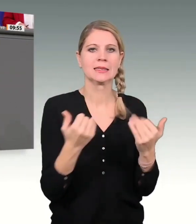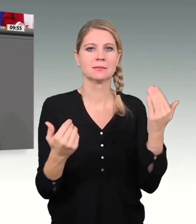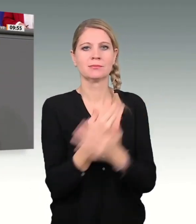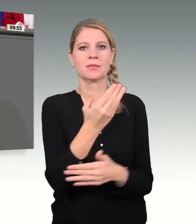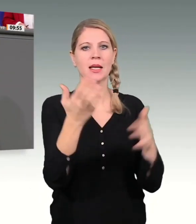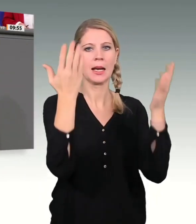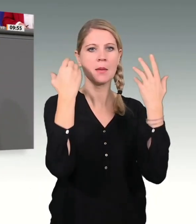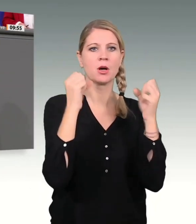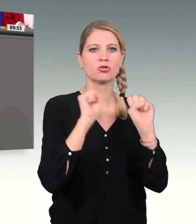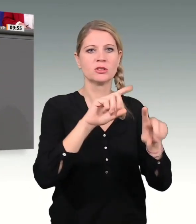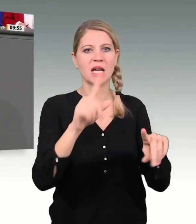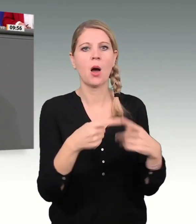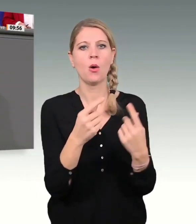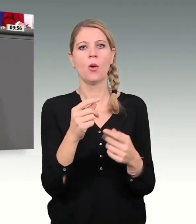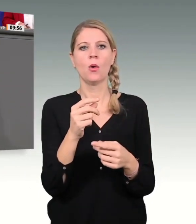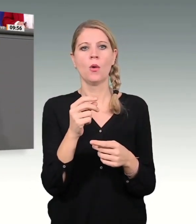begründet wurde.